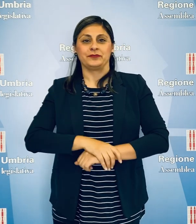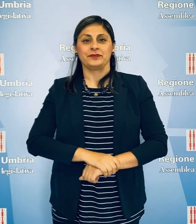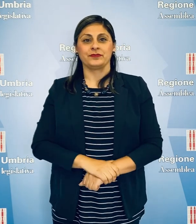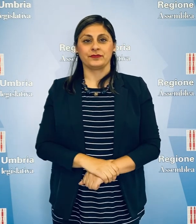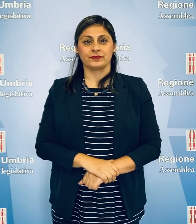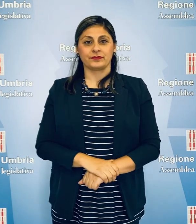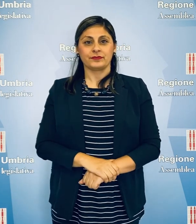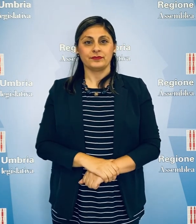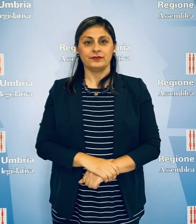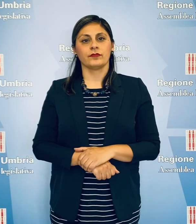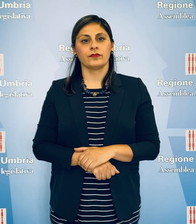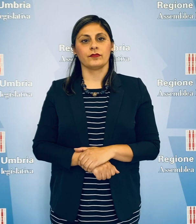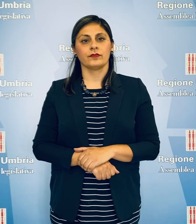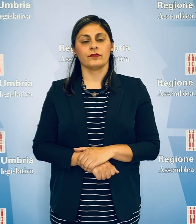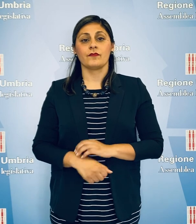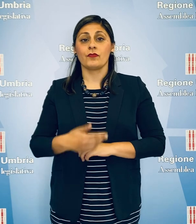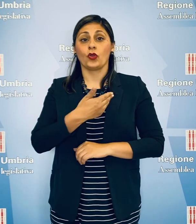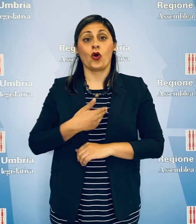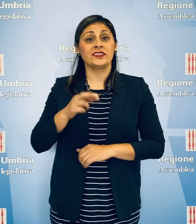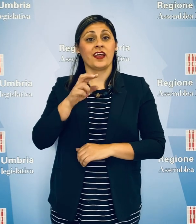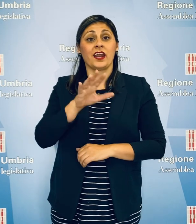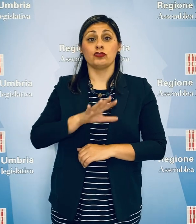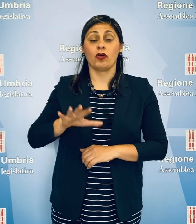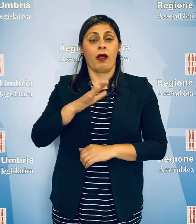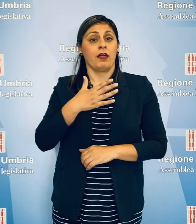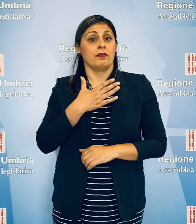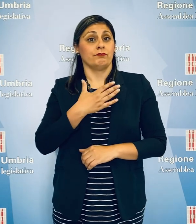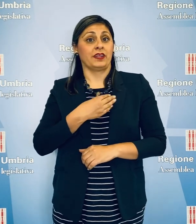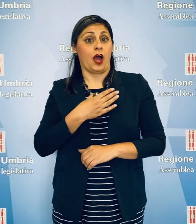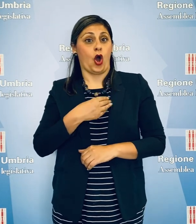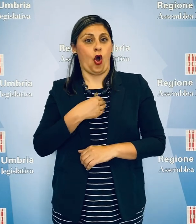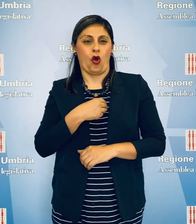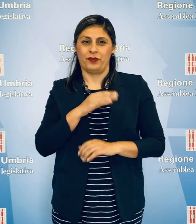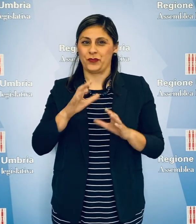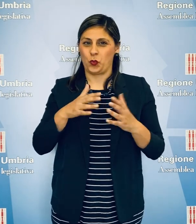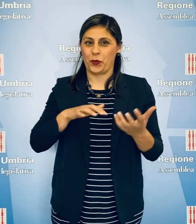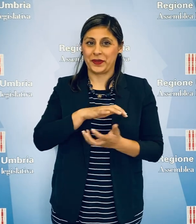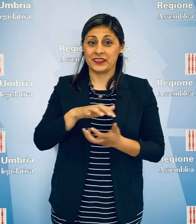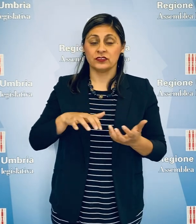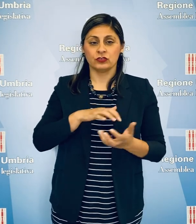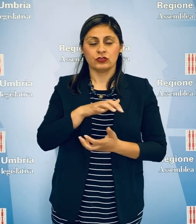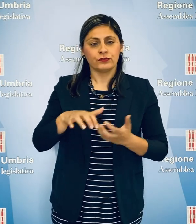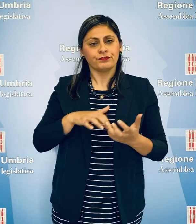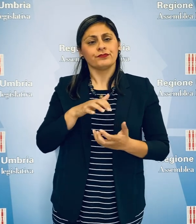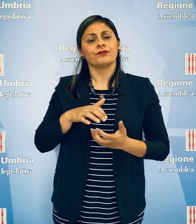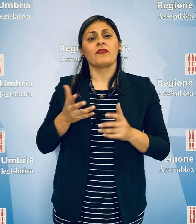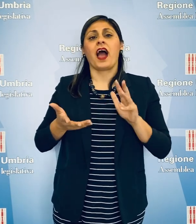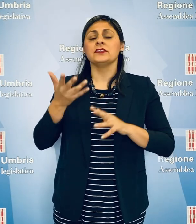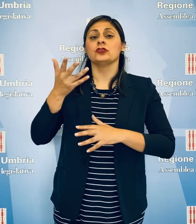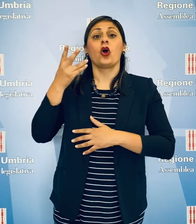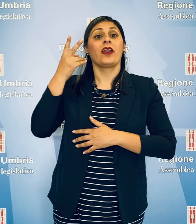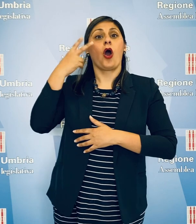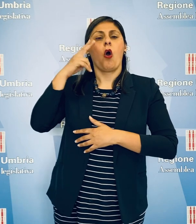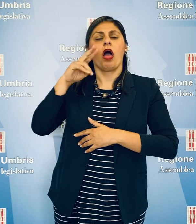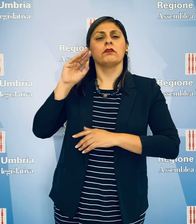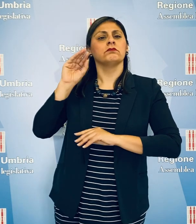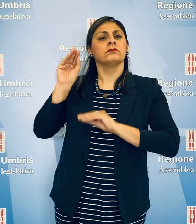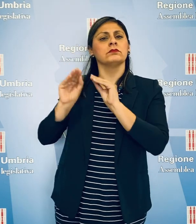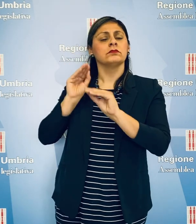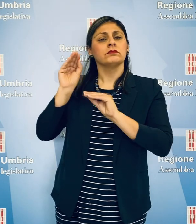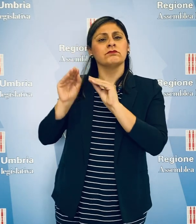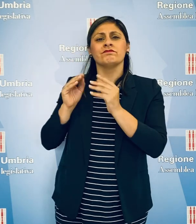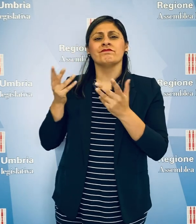mila euro per quella di Terni. Il consigliere regionale Vincenzo Bianconi, gruppo misto, ha interrogato l'assessore Luca